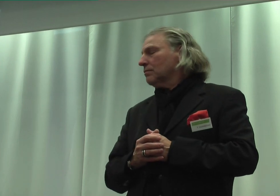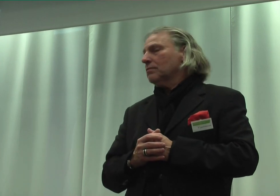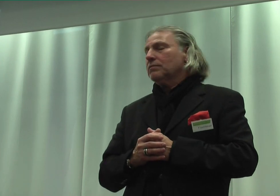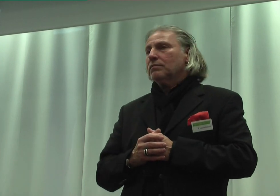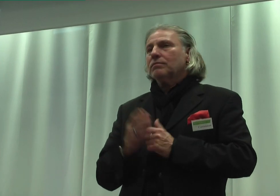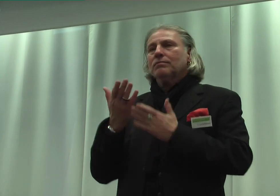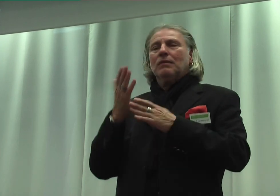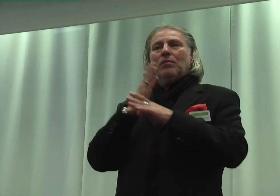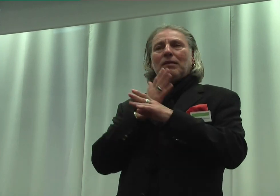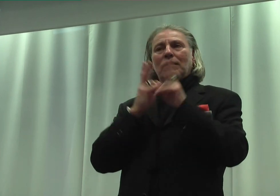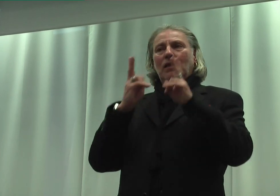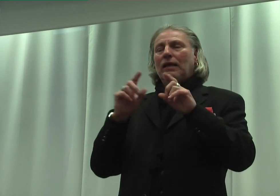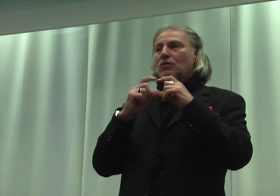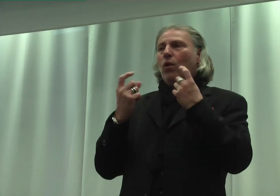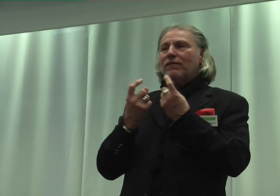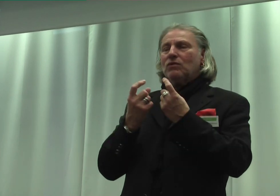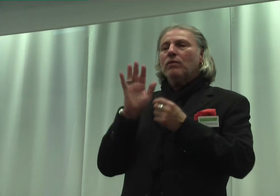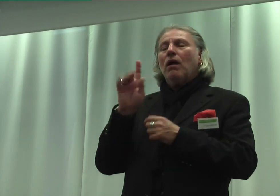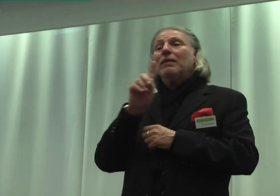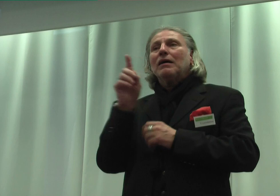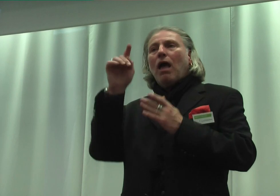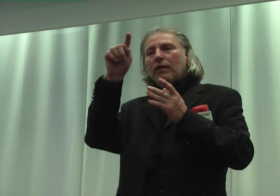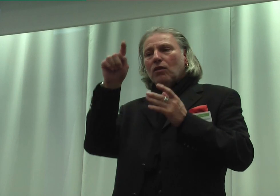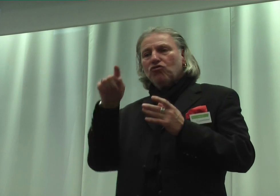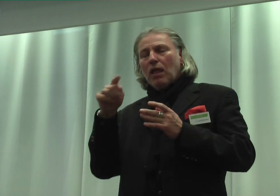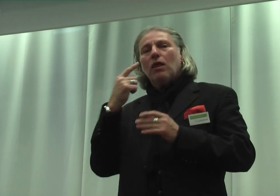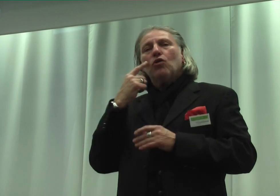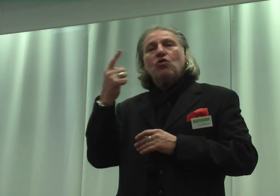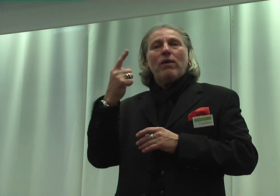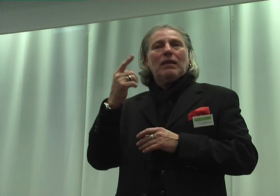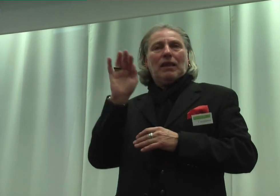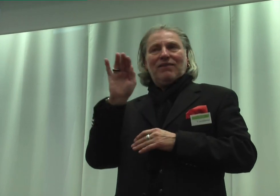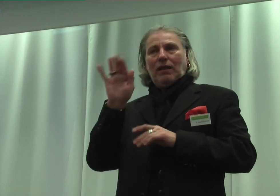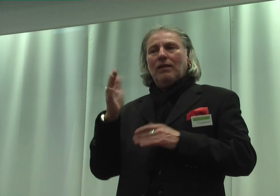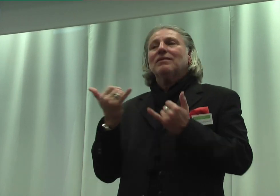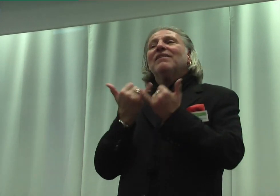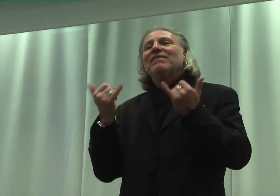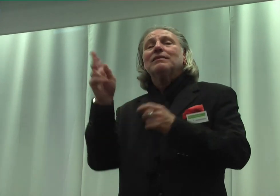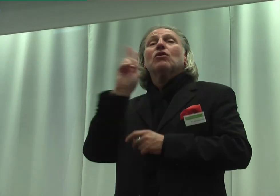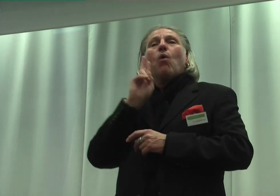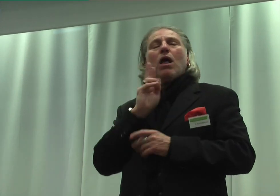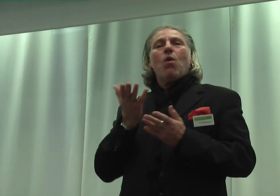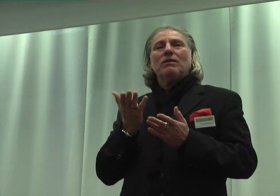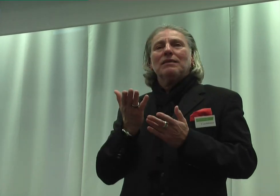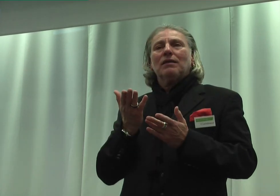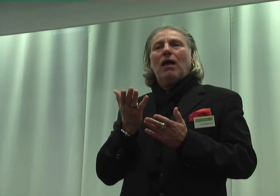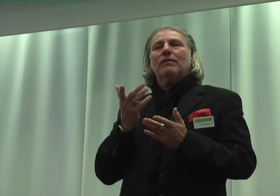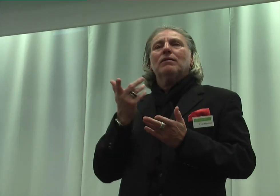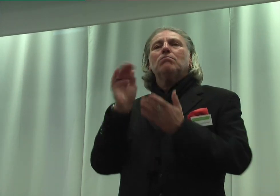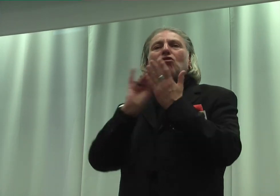Behinderung an keiner Stellung deutlich stellen lässt, wie sie Gehörlosigkeit definiert, wenn